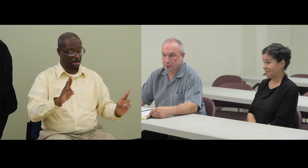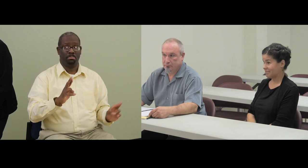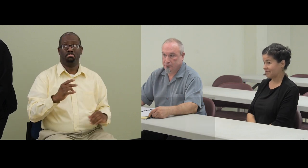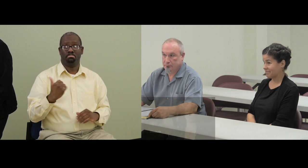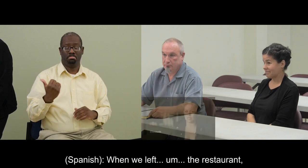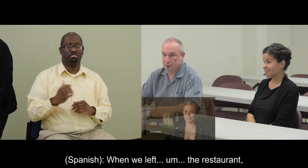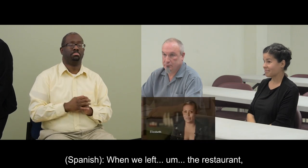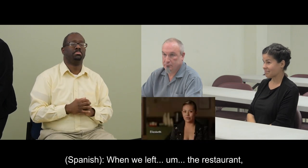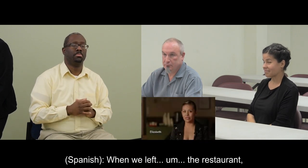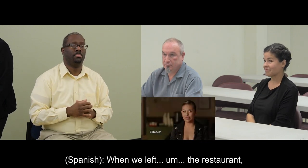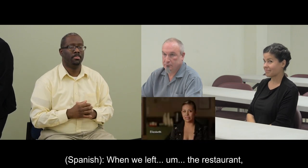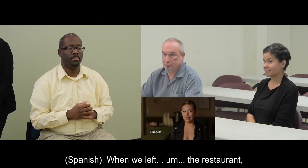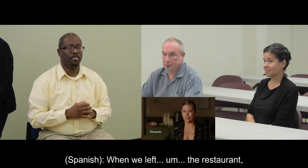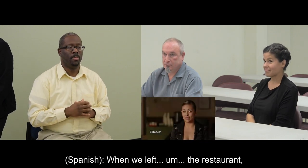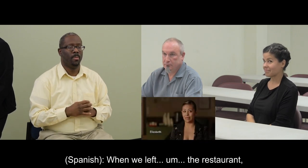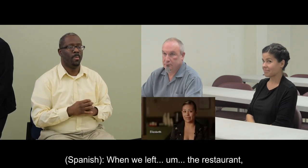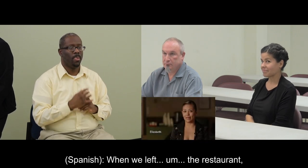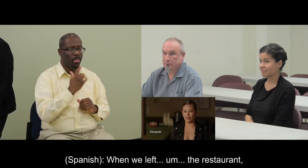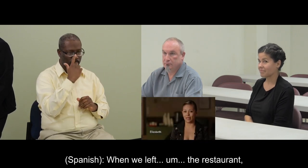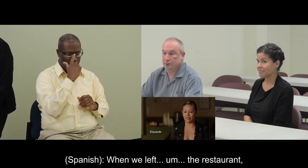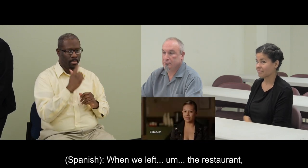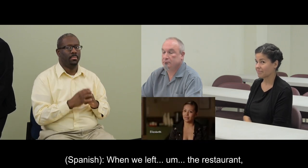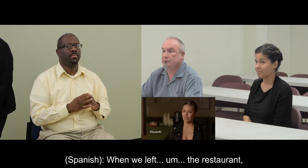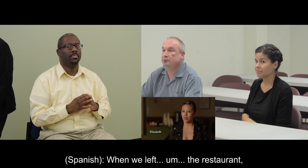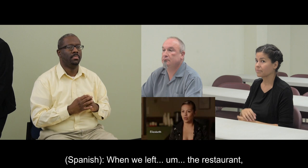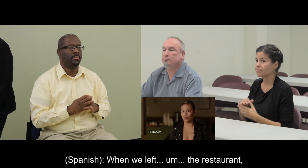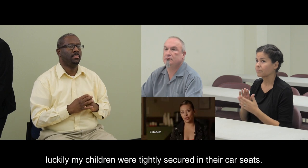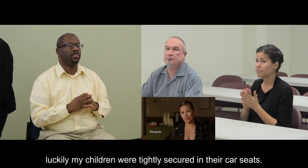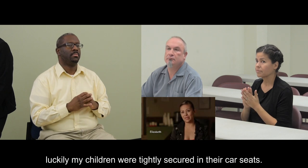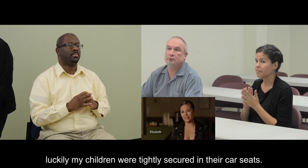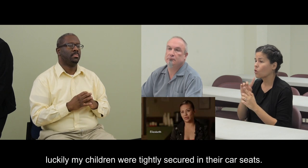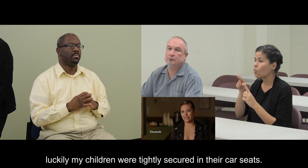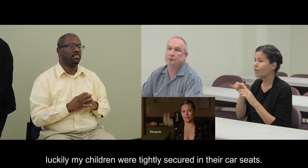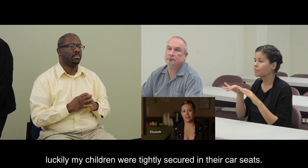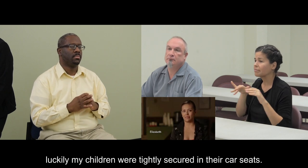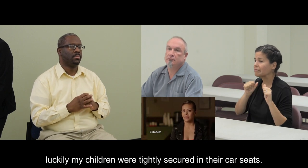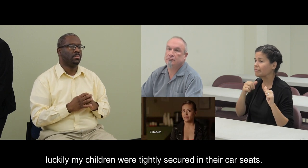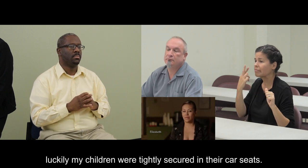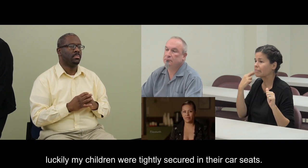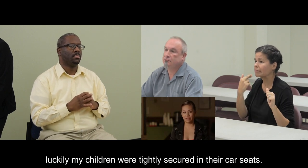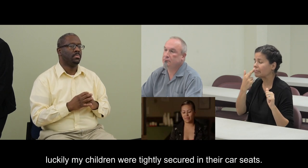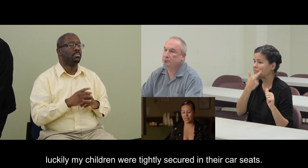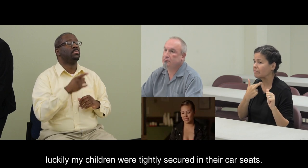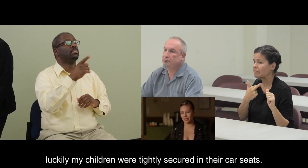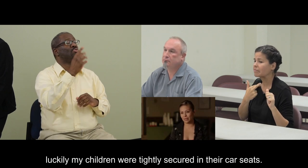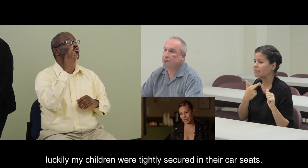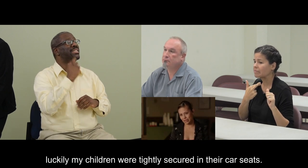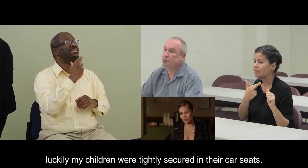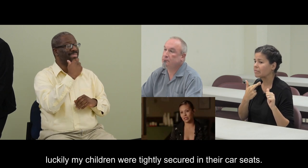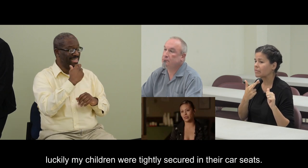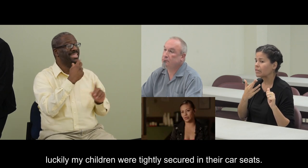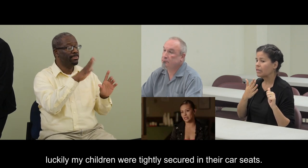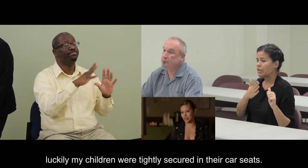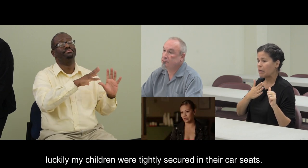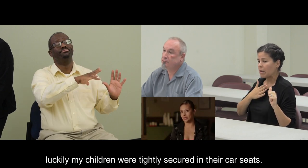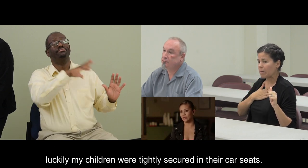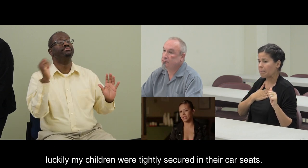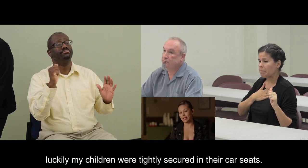Cuando salimos del restaurante, lo bueno que mis hijos estaban perfectamente amarrados en su asiento de seguridad.